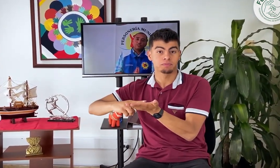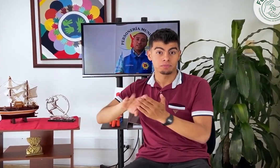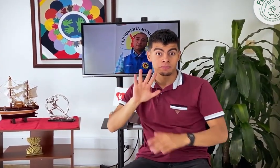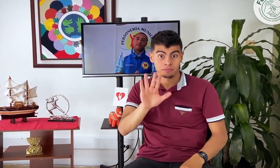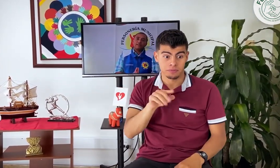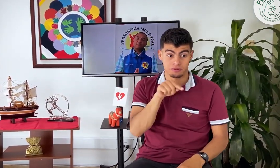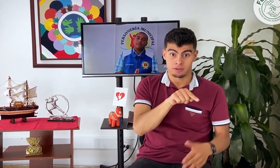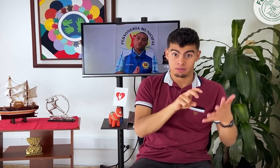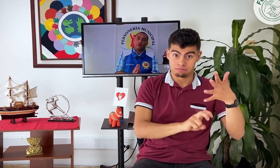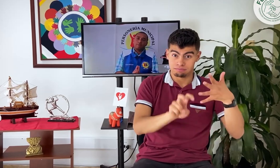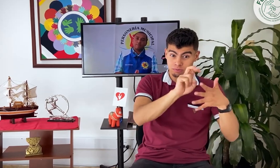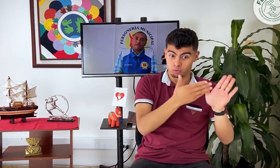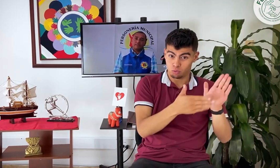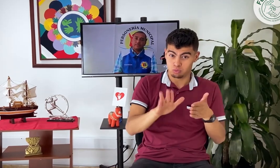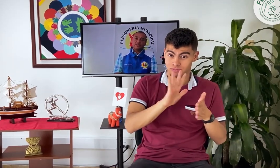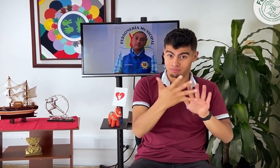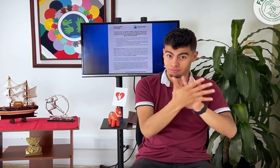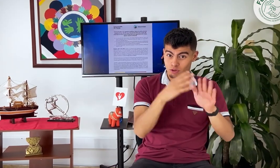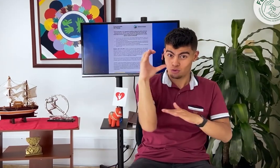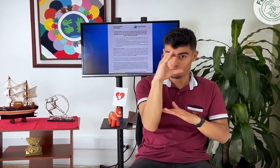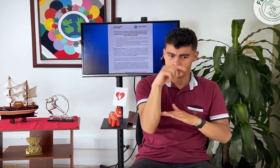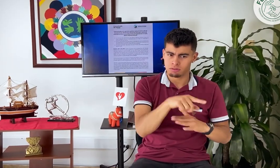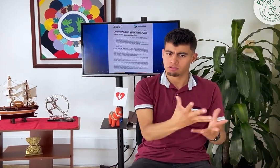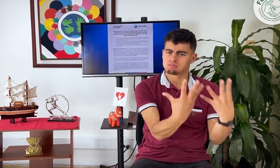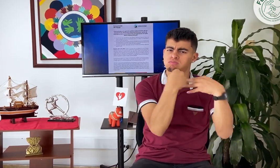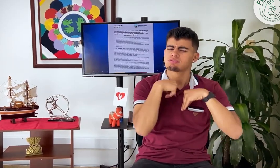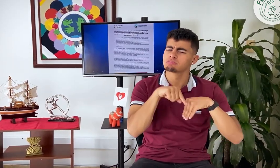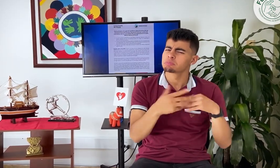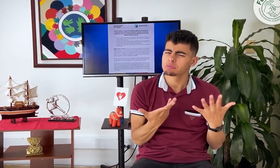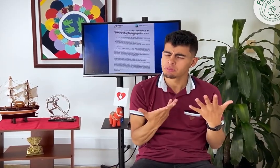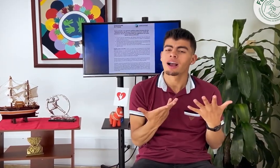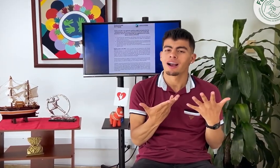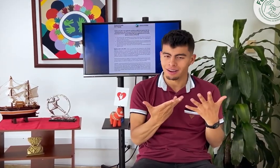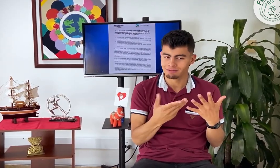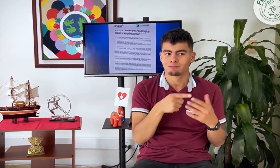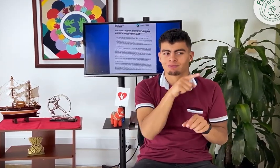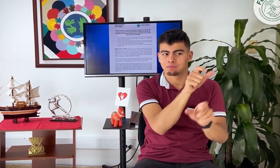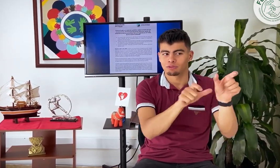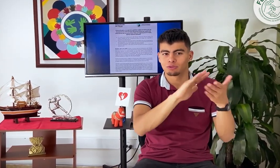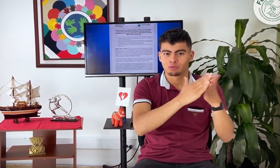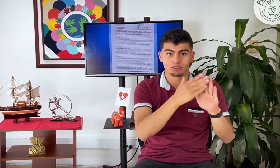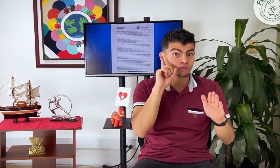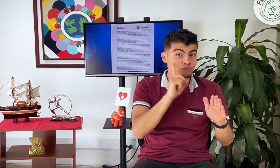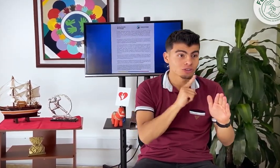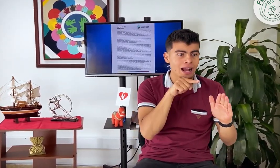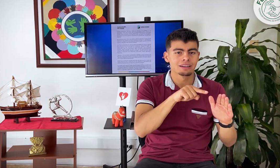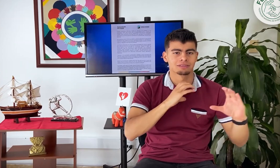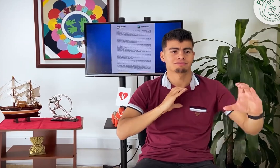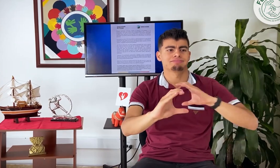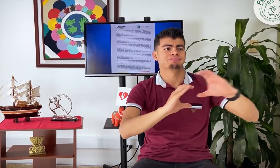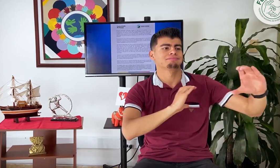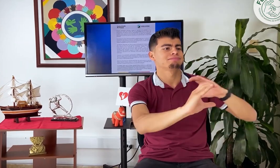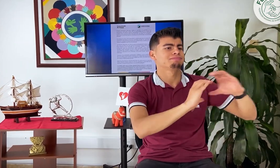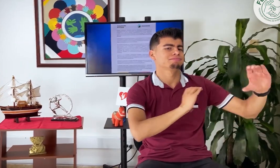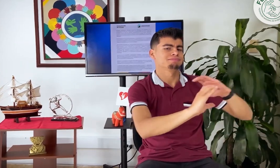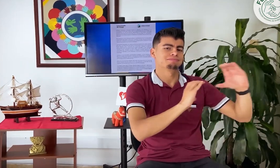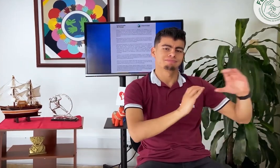Con los cursos de lengua de señas colombiana obtendrás los conocimientos necesarios para comunicarte en esta lengua con personas que hacen parte de la comunidad